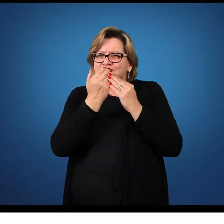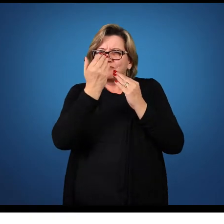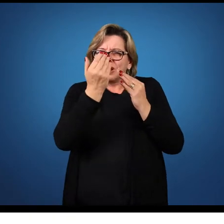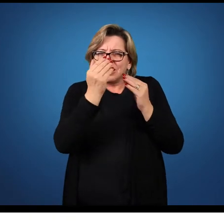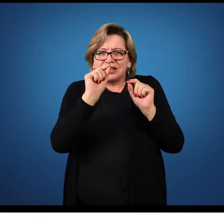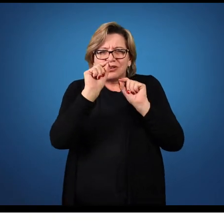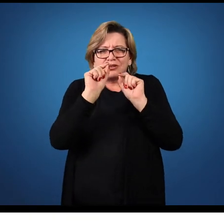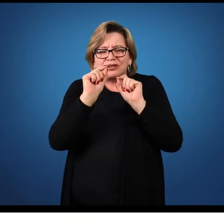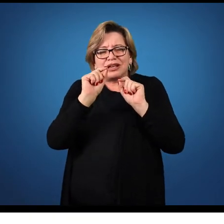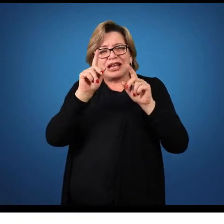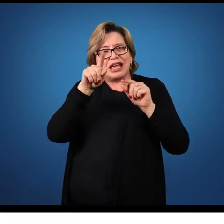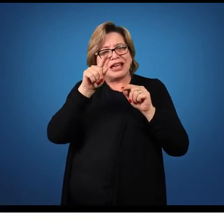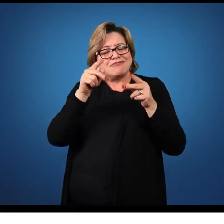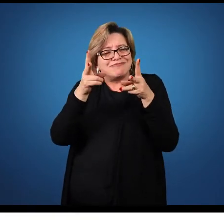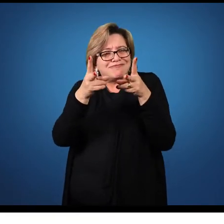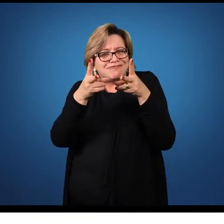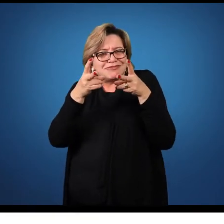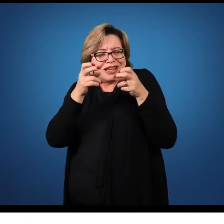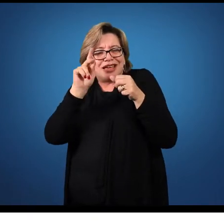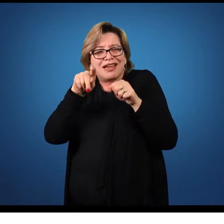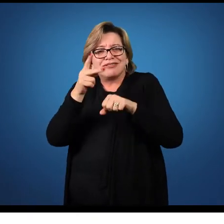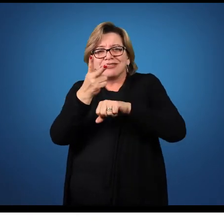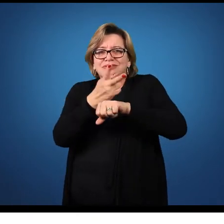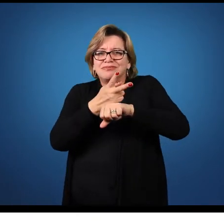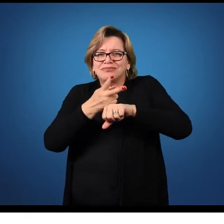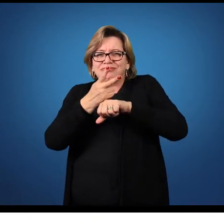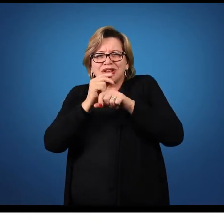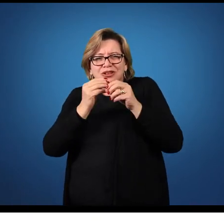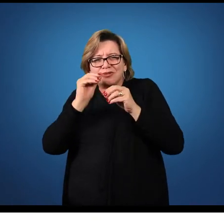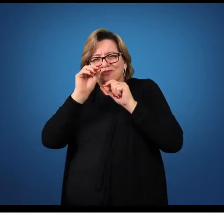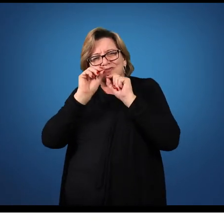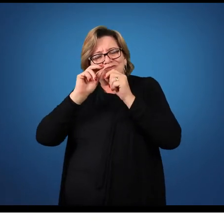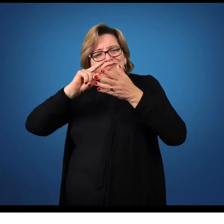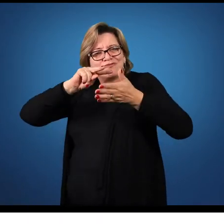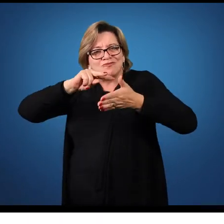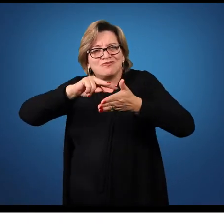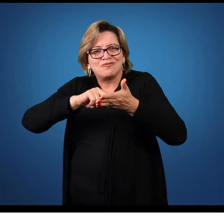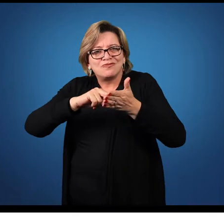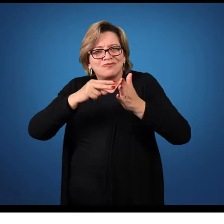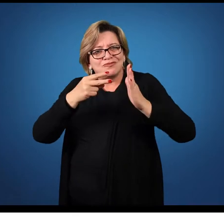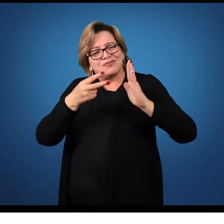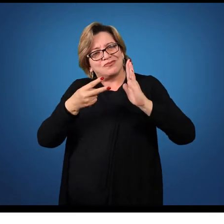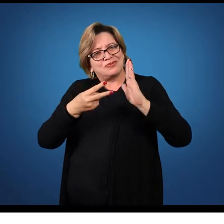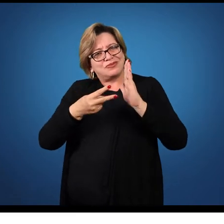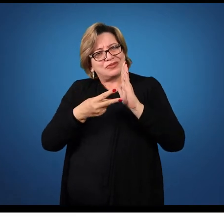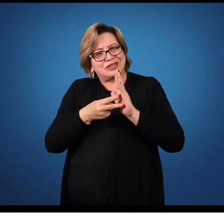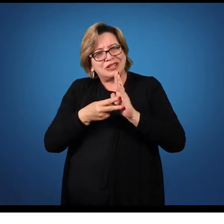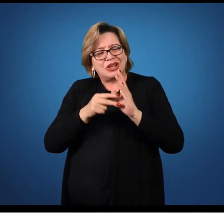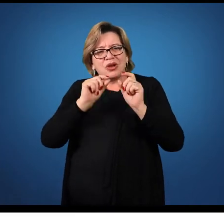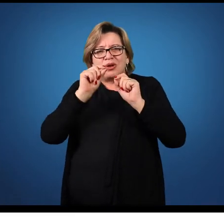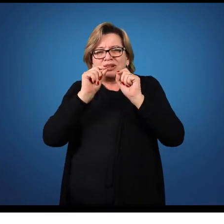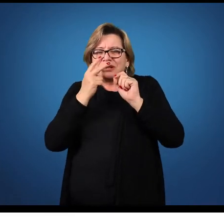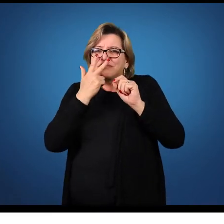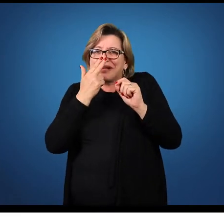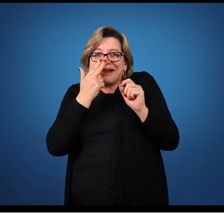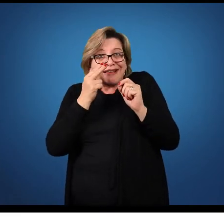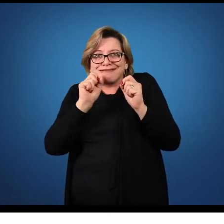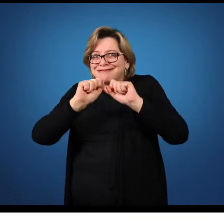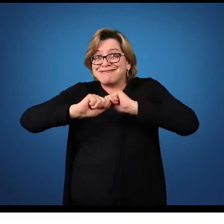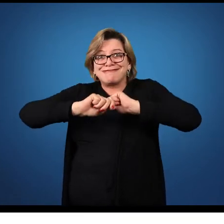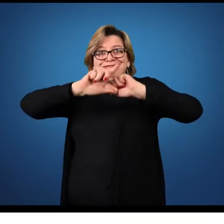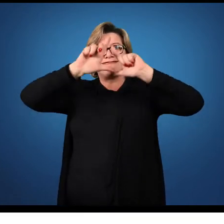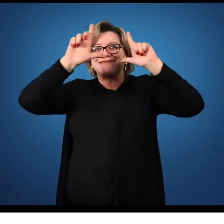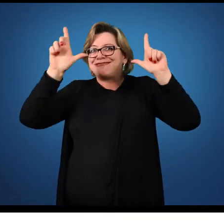perceber a imagem é você buscar o profundo da imagem. É perceber o que está no escuro da imagem.